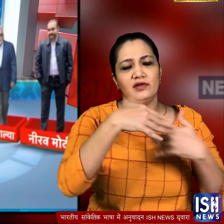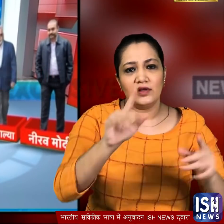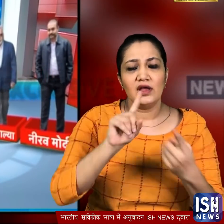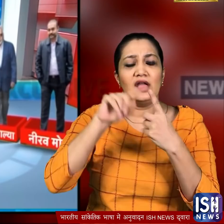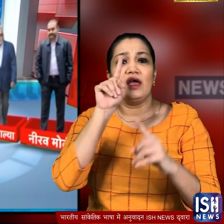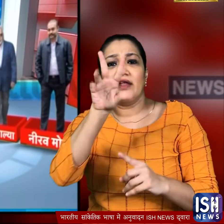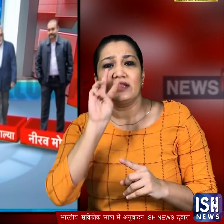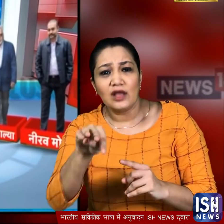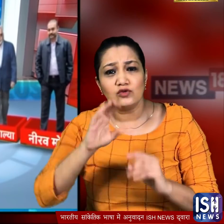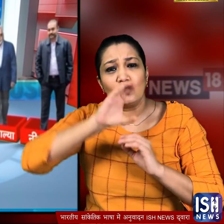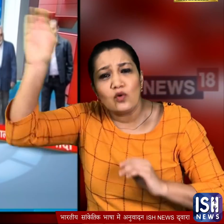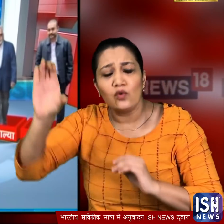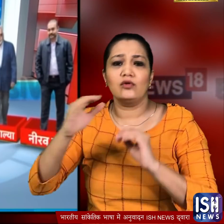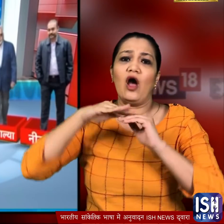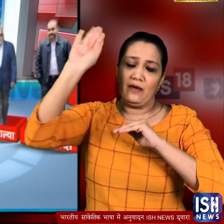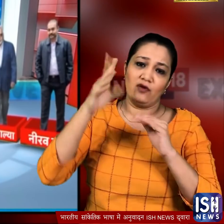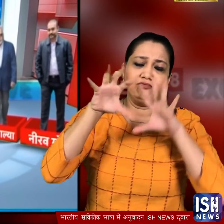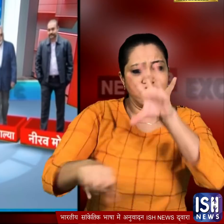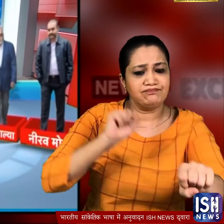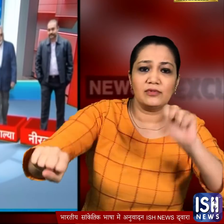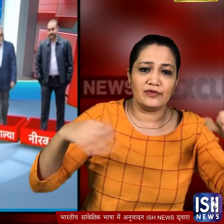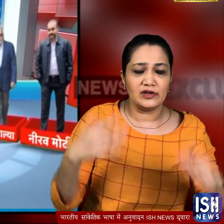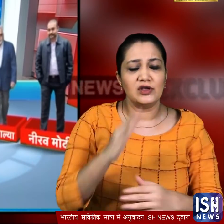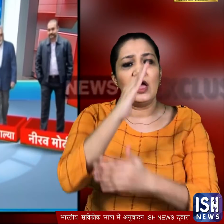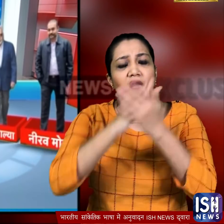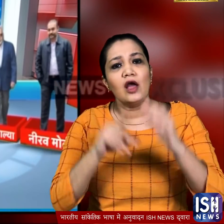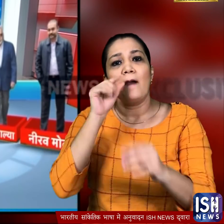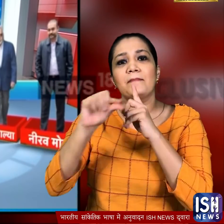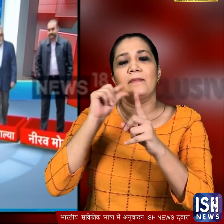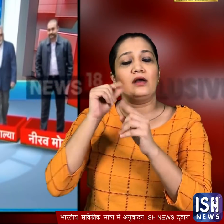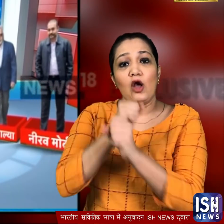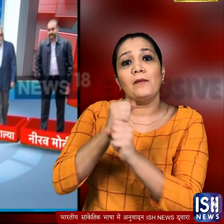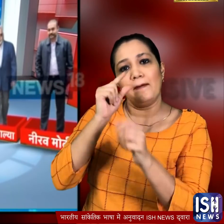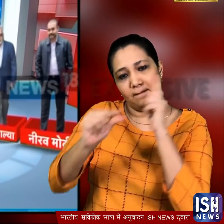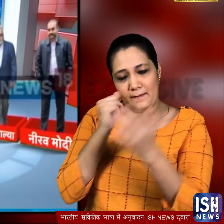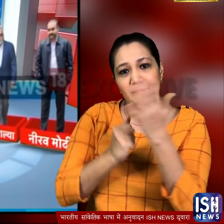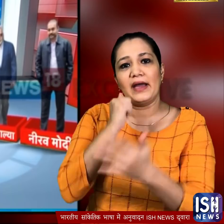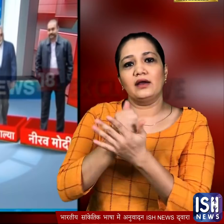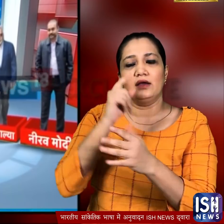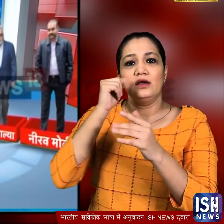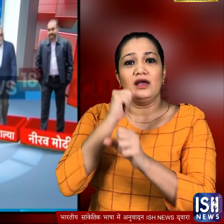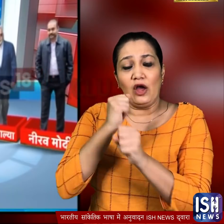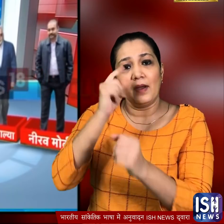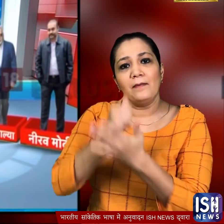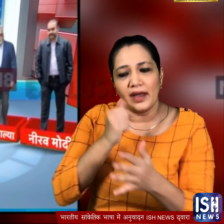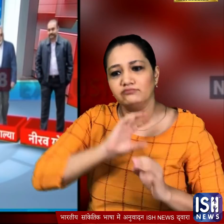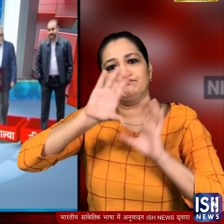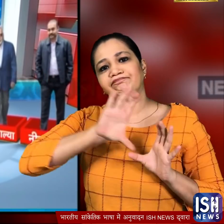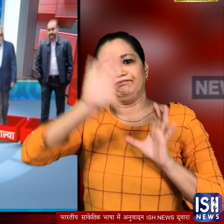,000 करोड से ज़्यादा की संपत्ति जब्त की थी जिसका बड़ा हिस्सा सरकारी बैंकों को दे दिया गया ताकि वो इन पैसों से अपने नुकसान की भरपाई कर सके